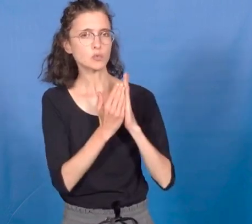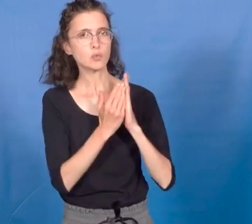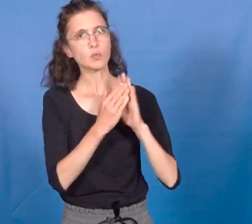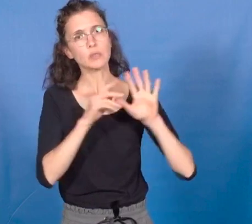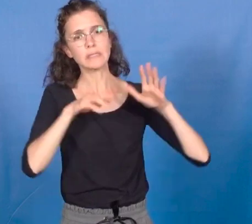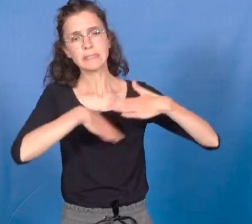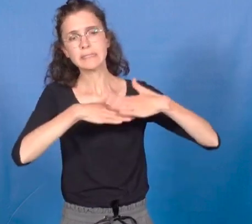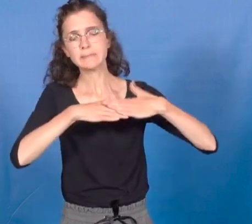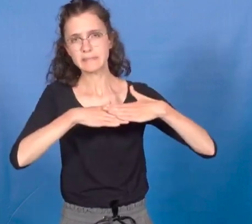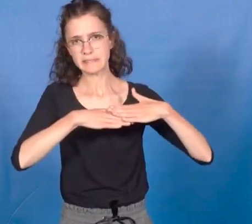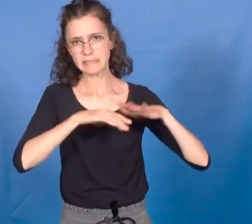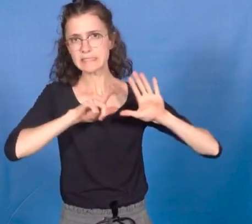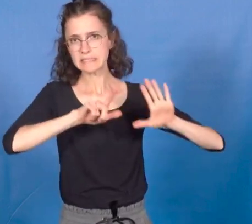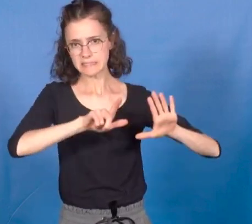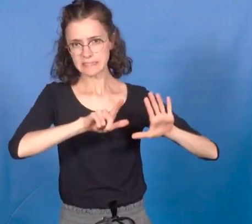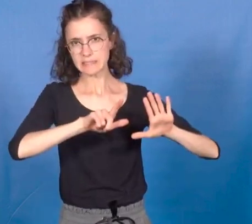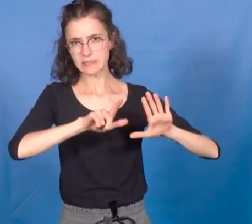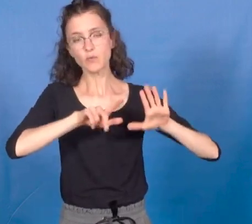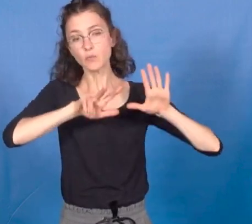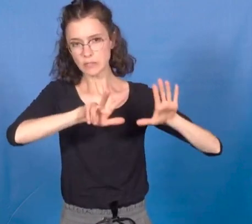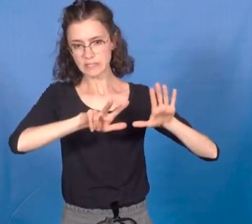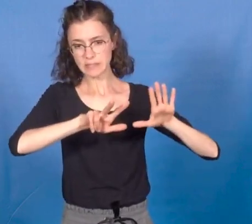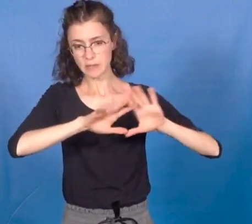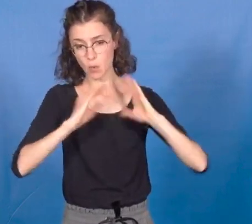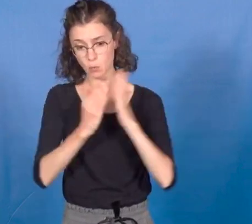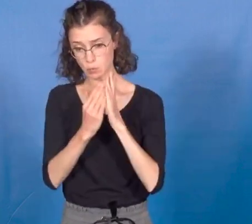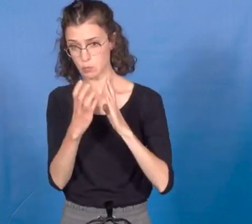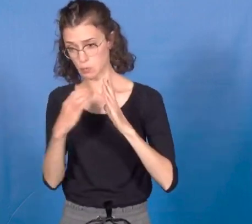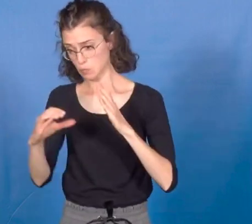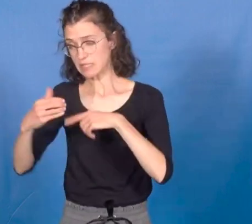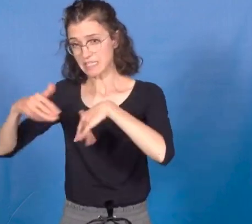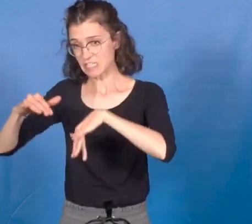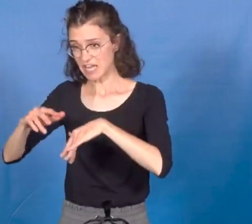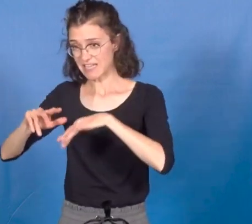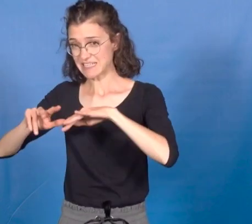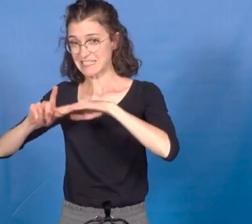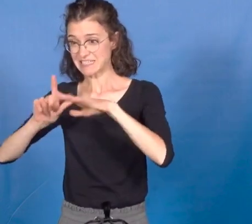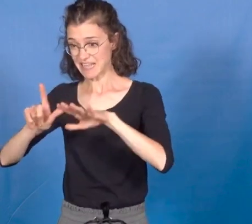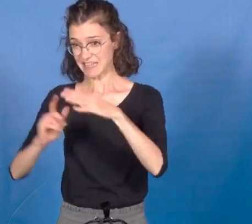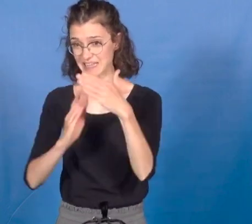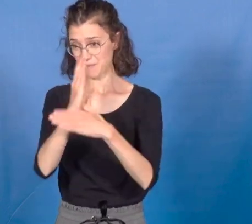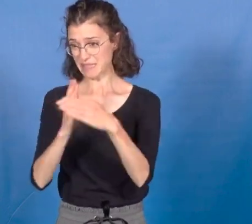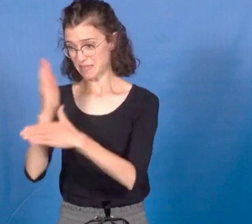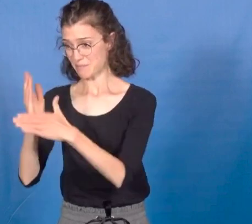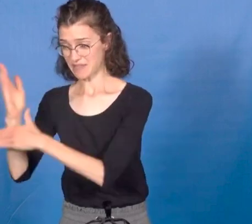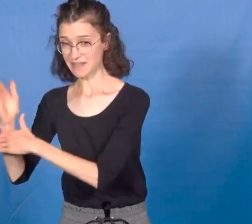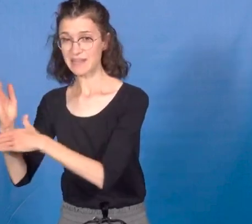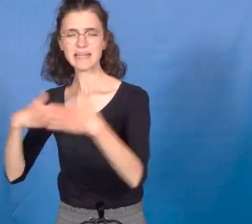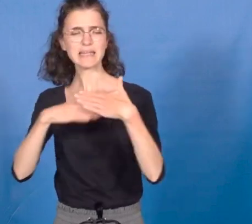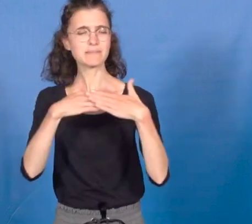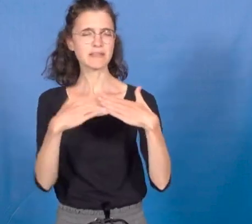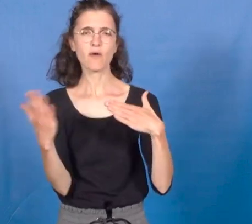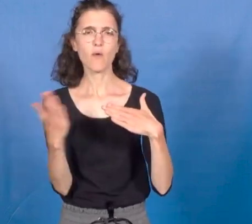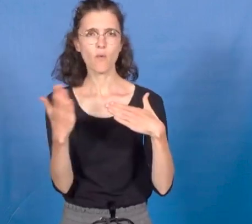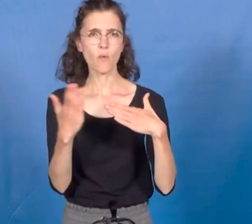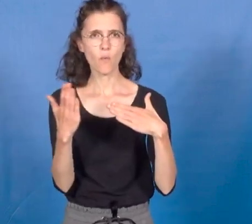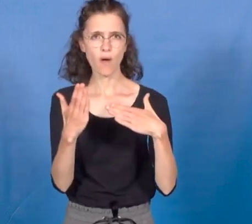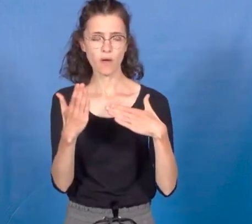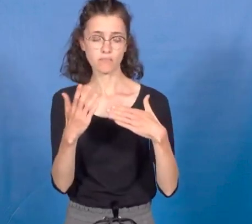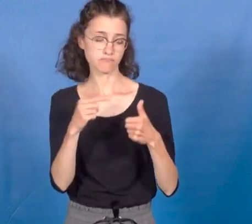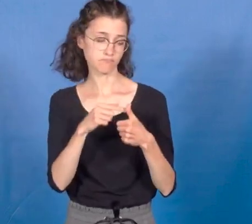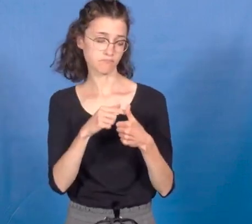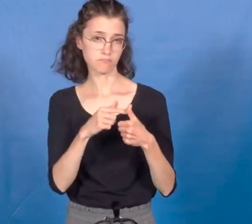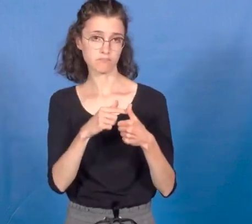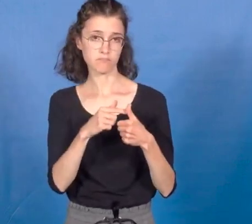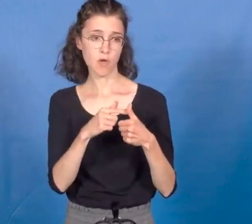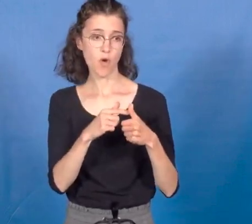santé du système planétaire ont déjà été dépassées. Les limites, c'est quoi ? C'est la qualité et la